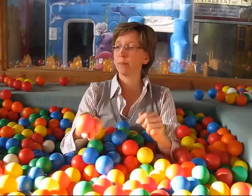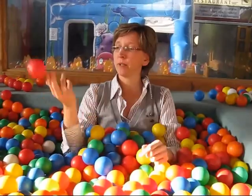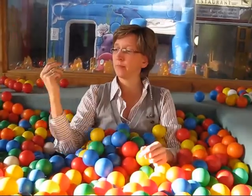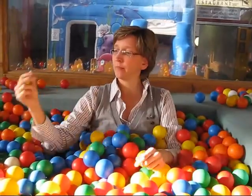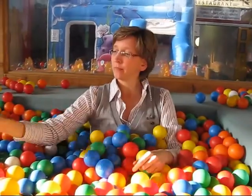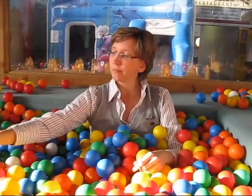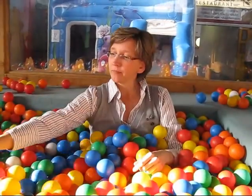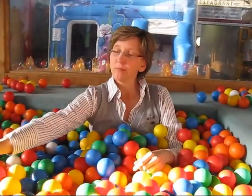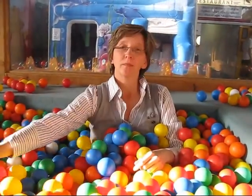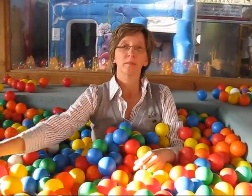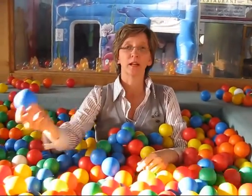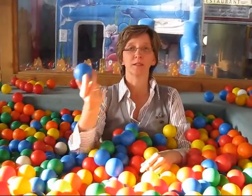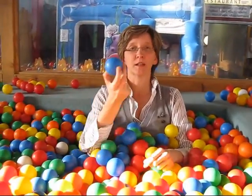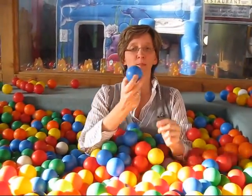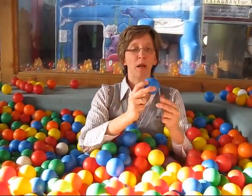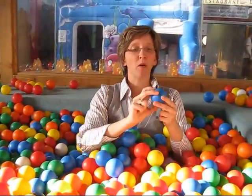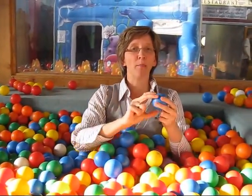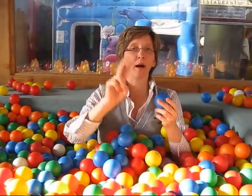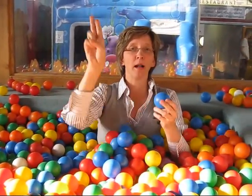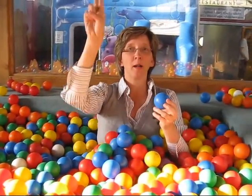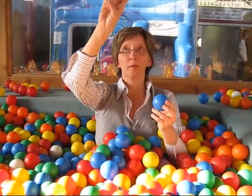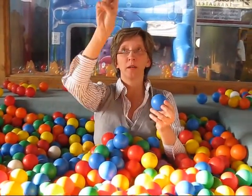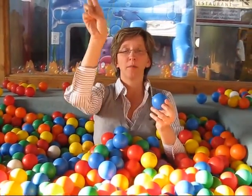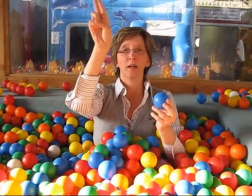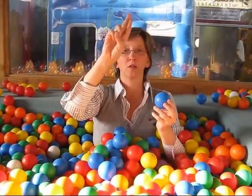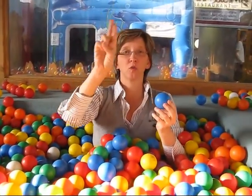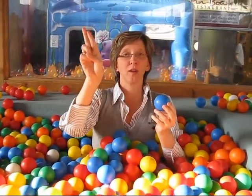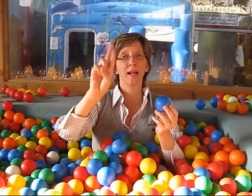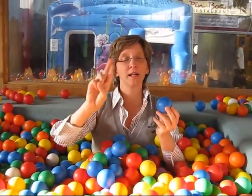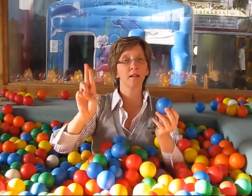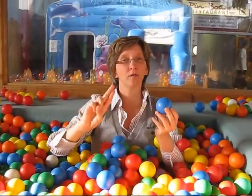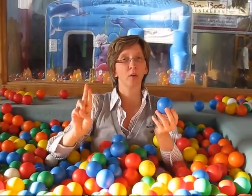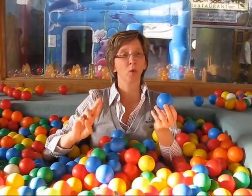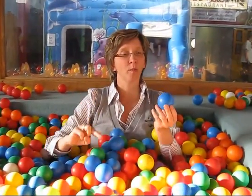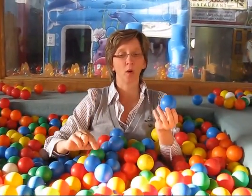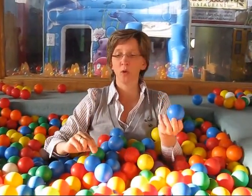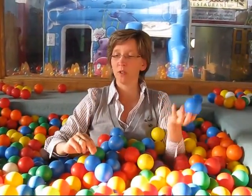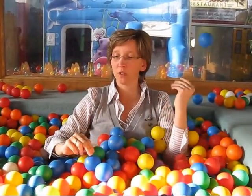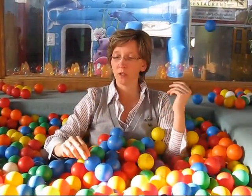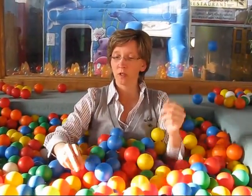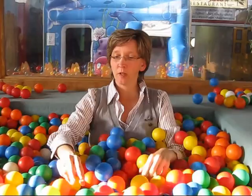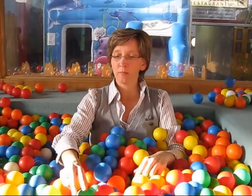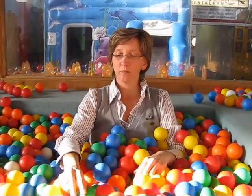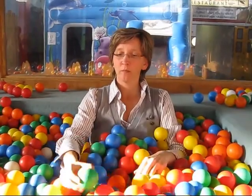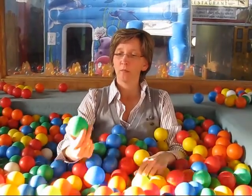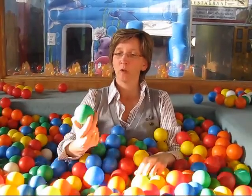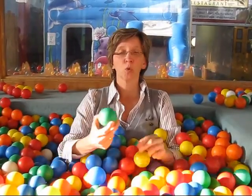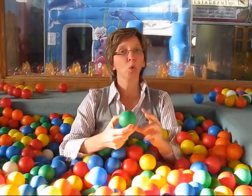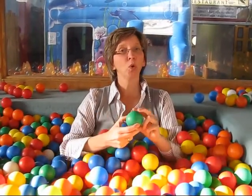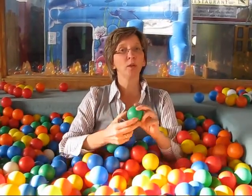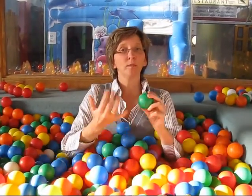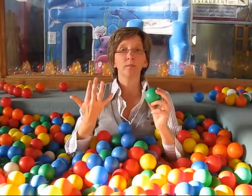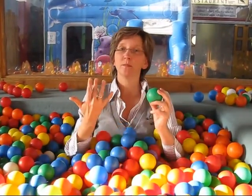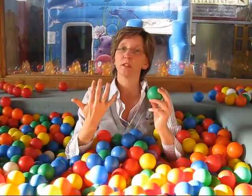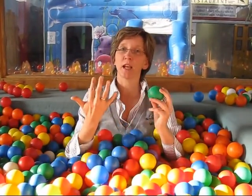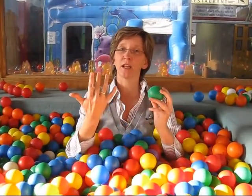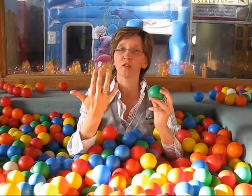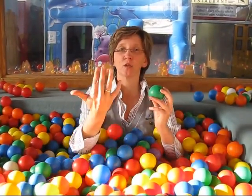ein blauer Ball. Da mache ich die Wellen, die haben wir nach unten. Grün, das zeige ich so,